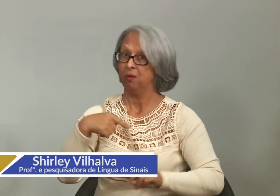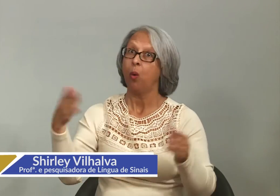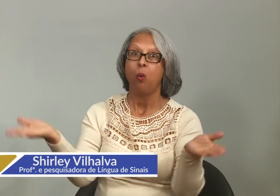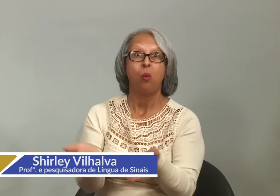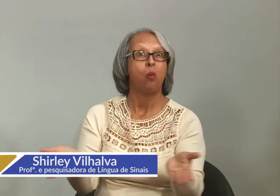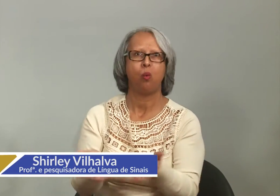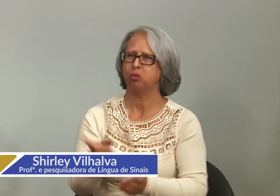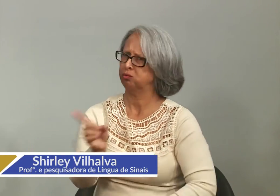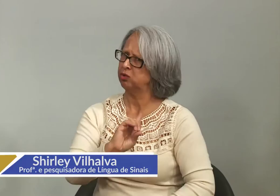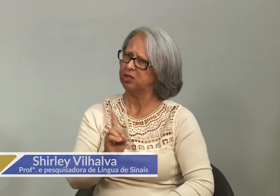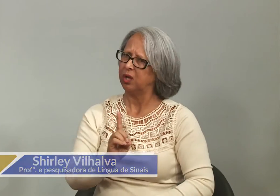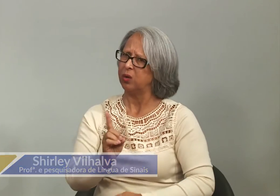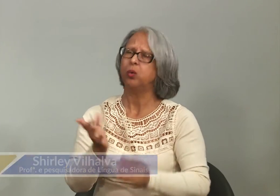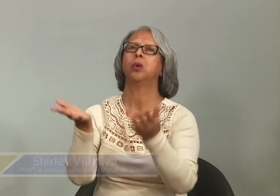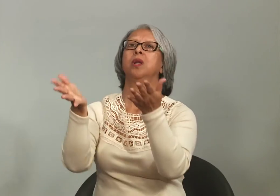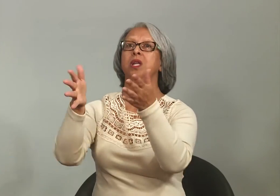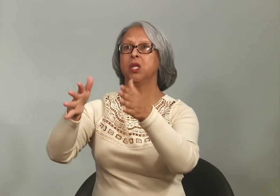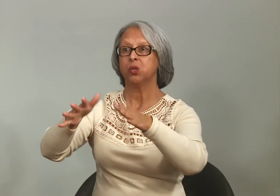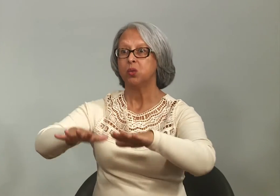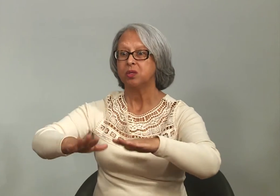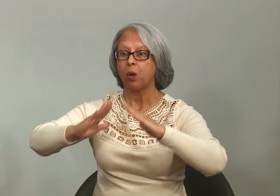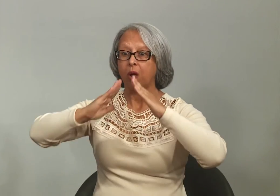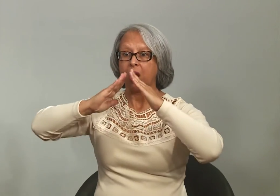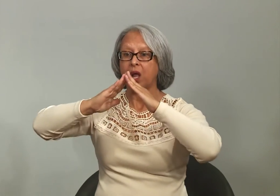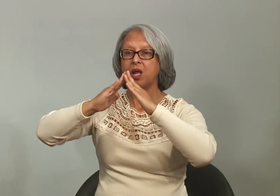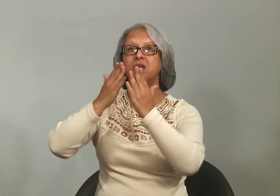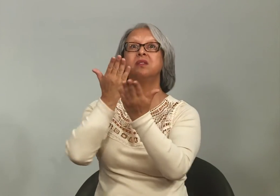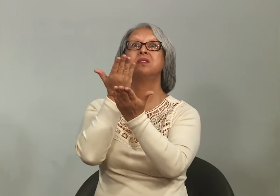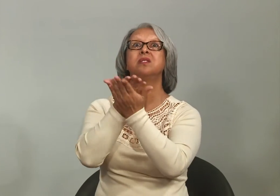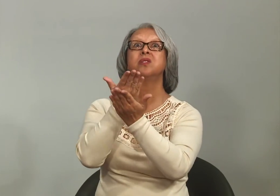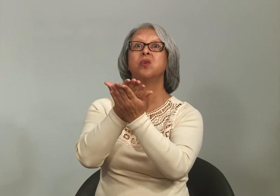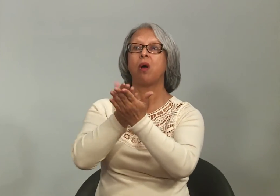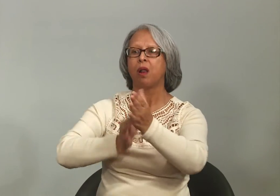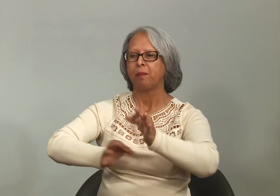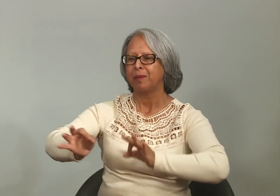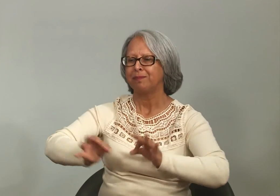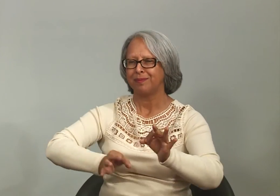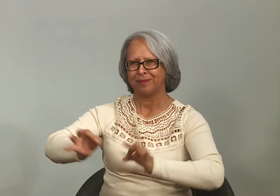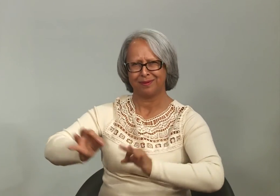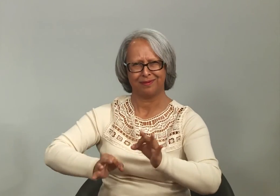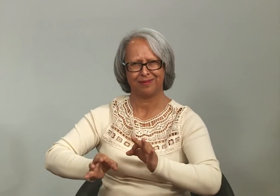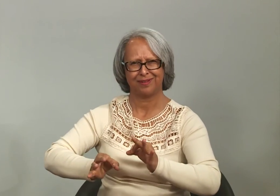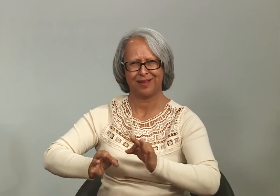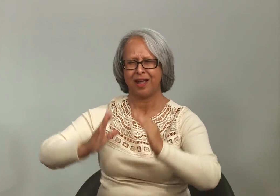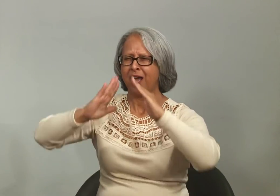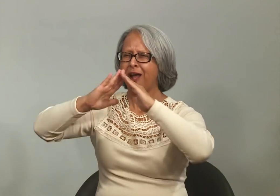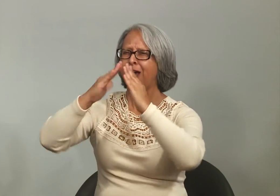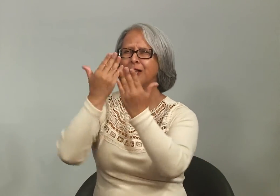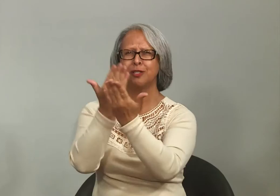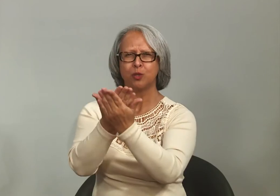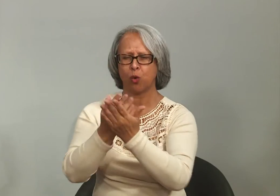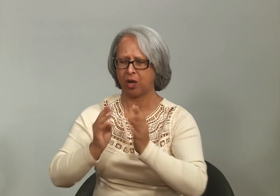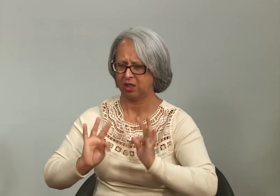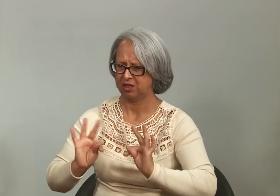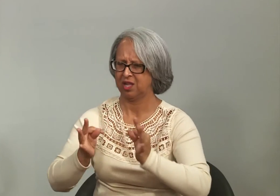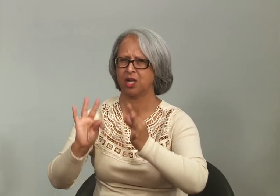quando esse surdo ou esse deficiente vai para a escola, ele ia para a inclusão. Mas hoje, atualmente, a